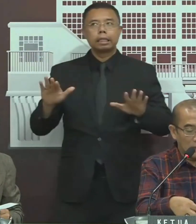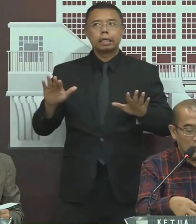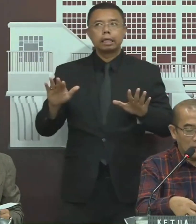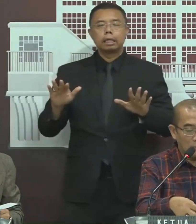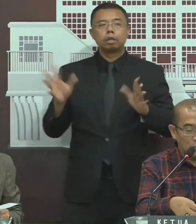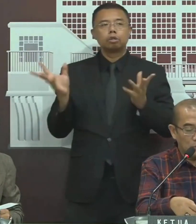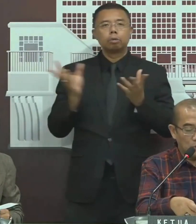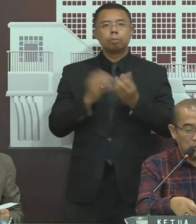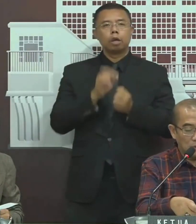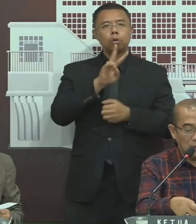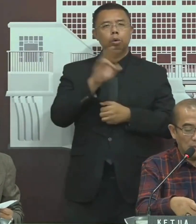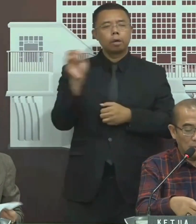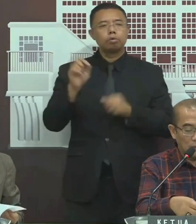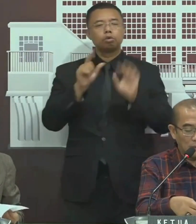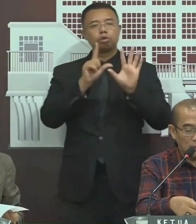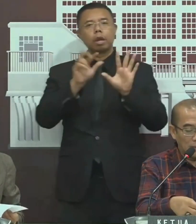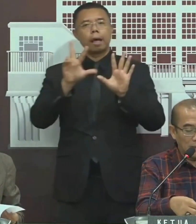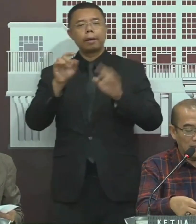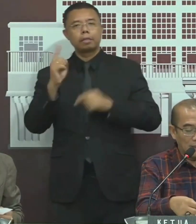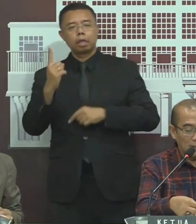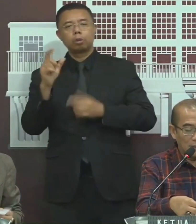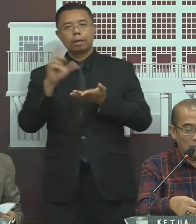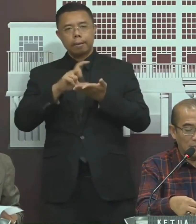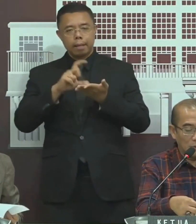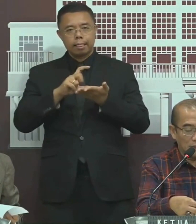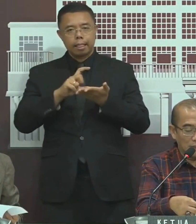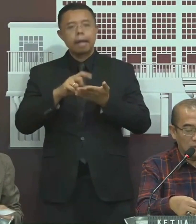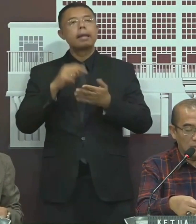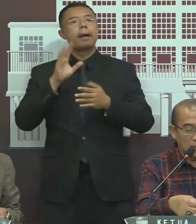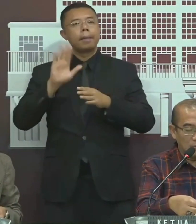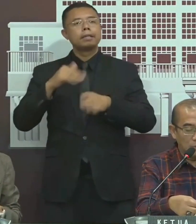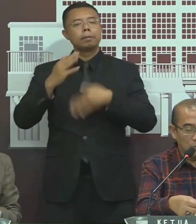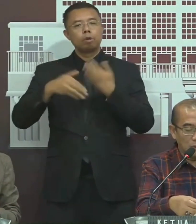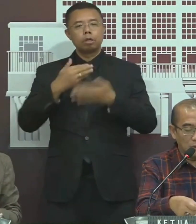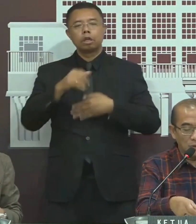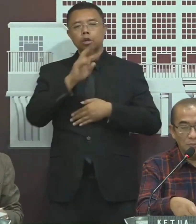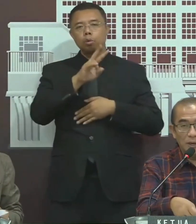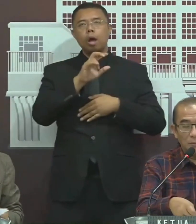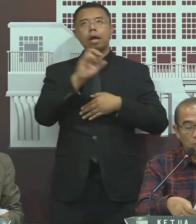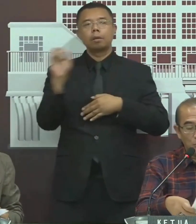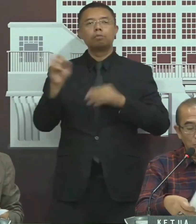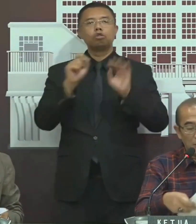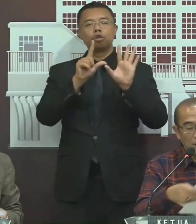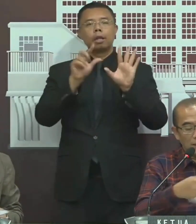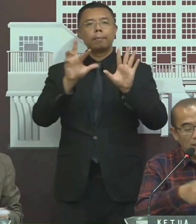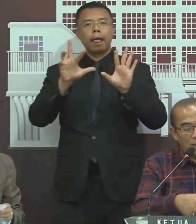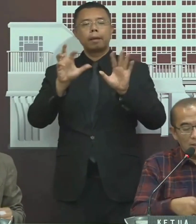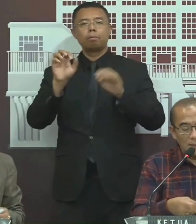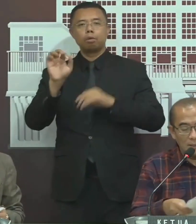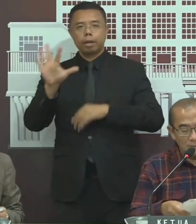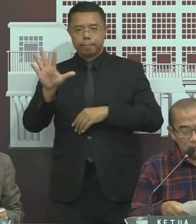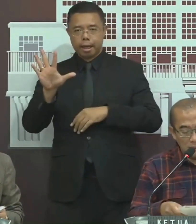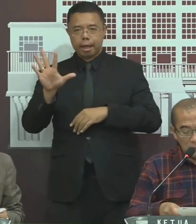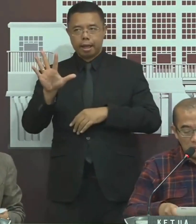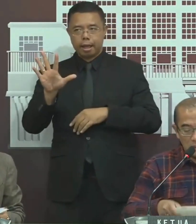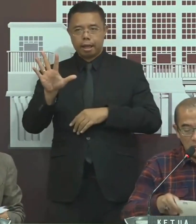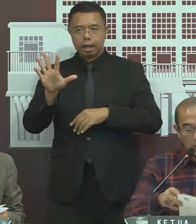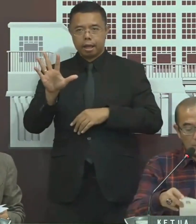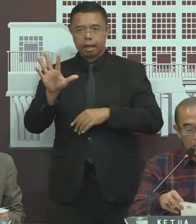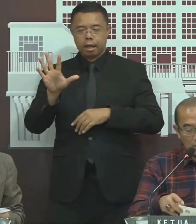.781 kejamatan yang sedang berproses 2.795 Jadi